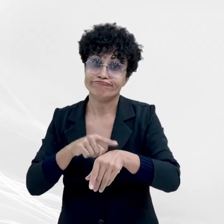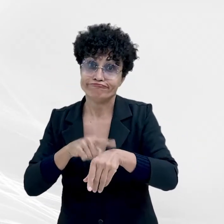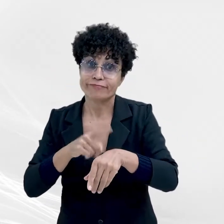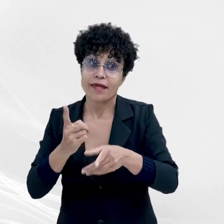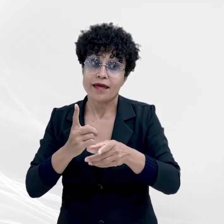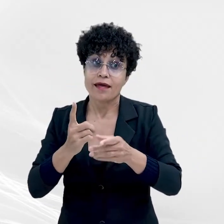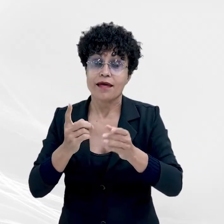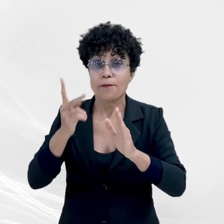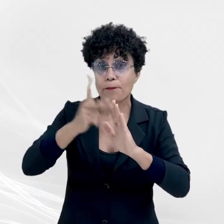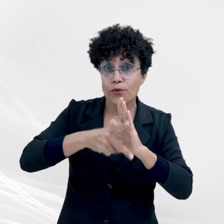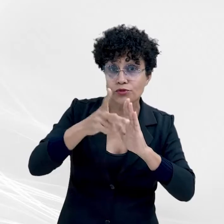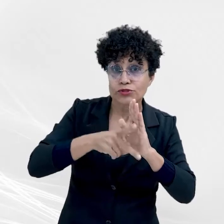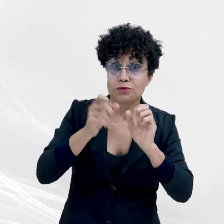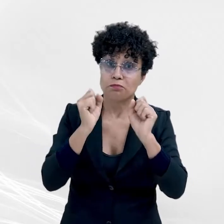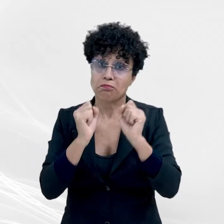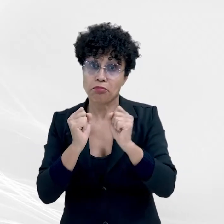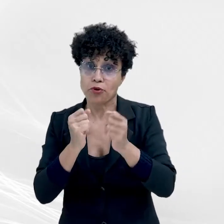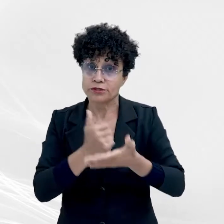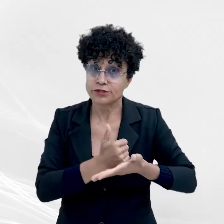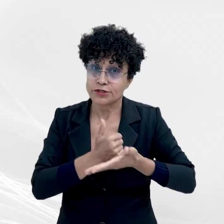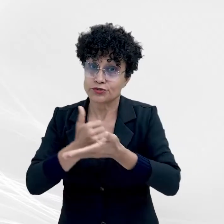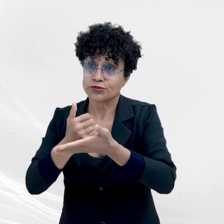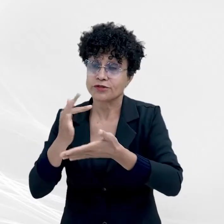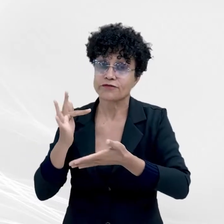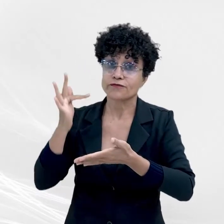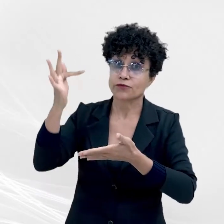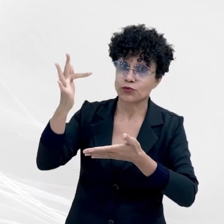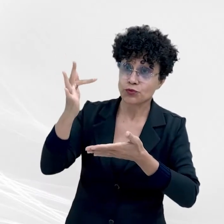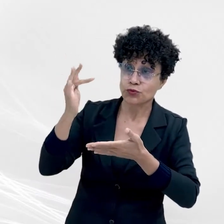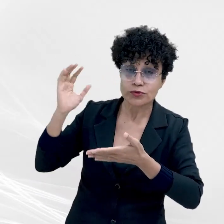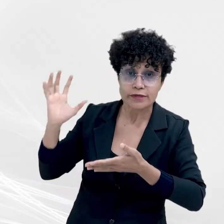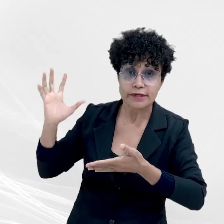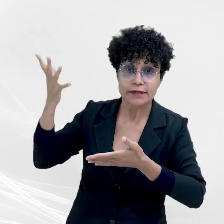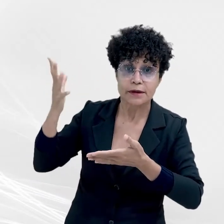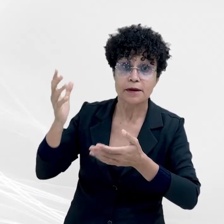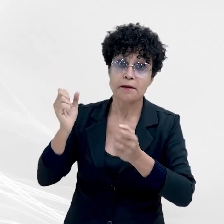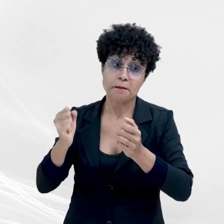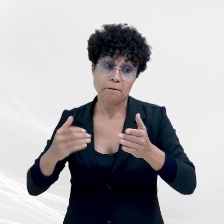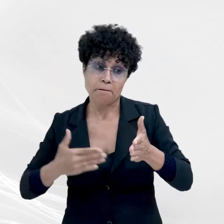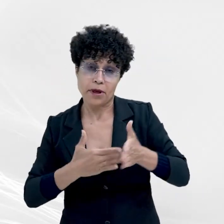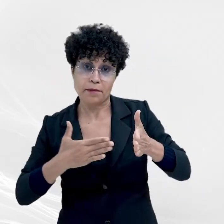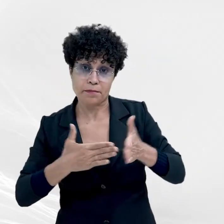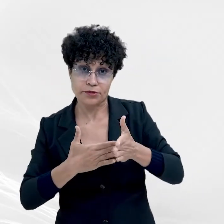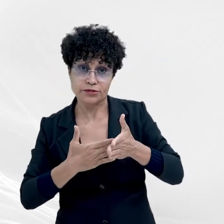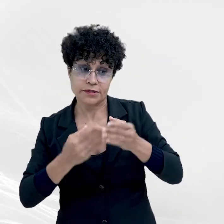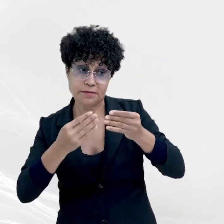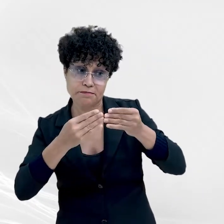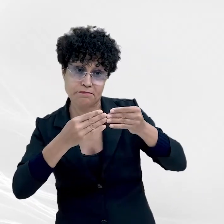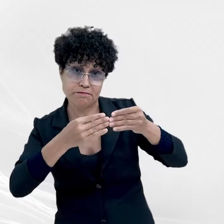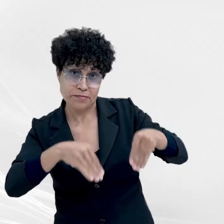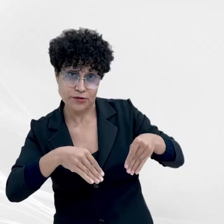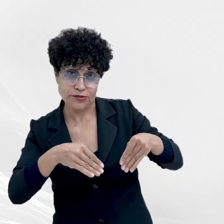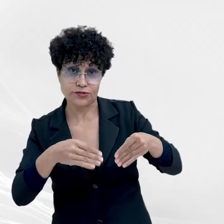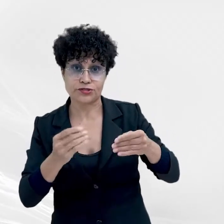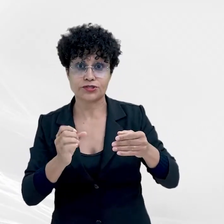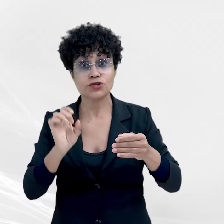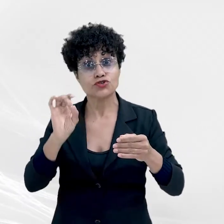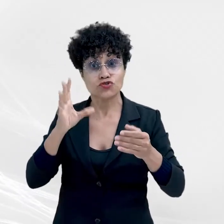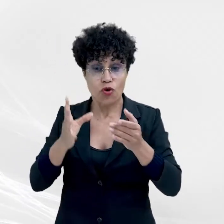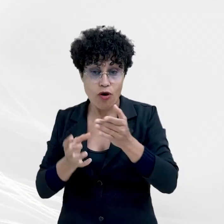poderá subsidiar futuras ações para impedir que o trajeto prejudique não só as nascentes, como